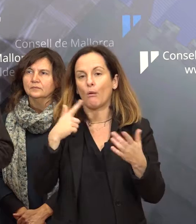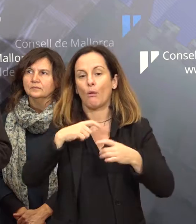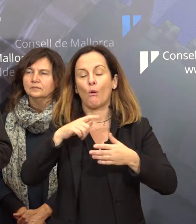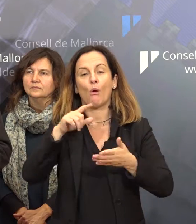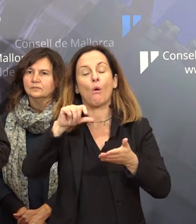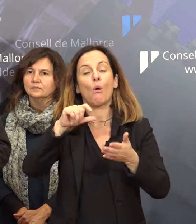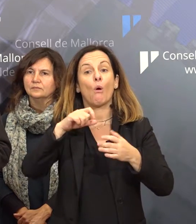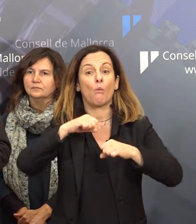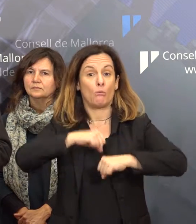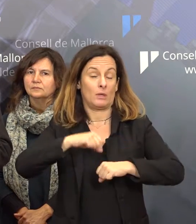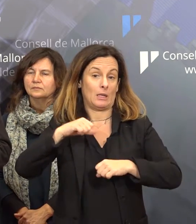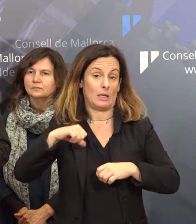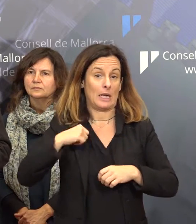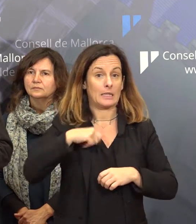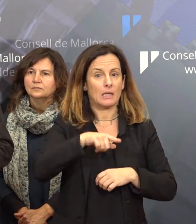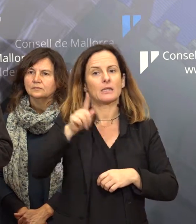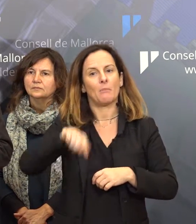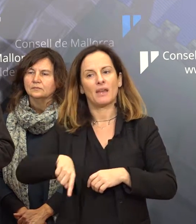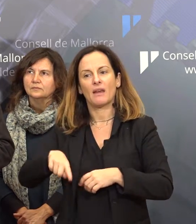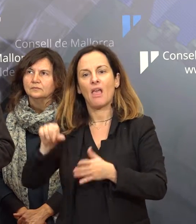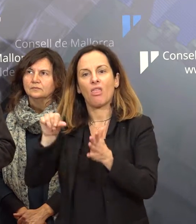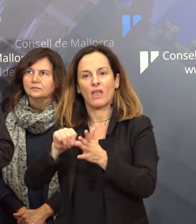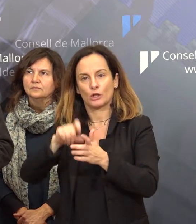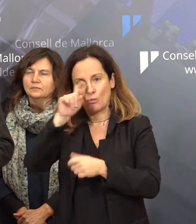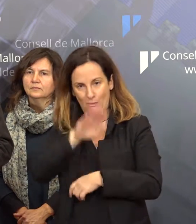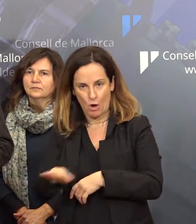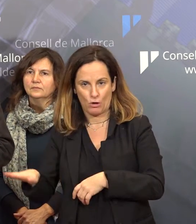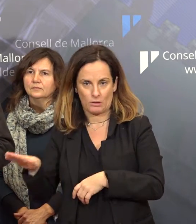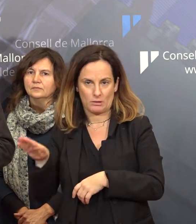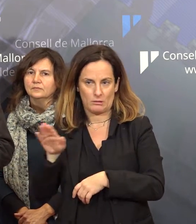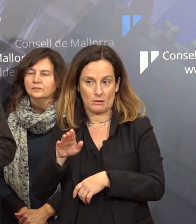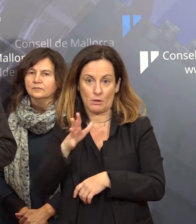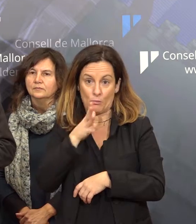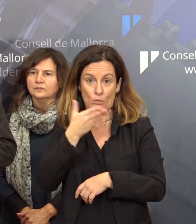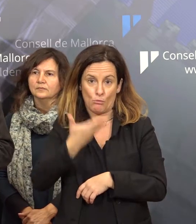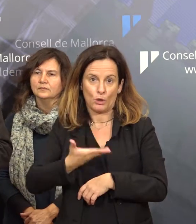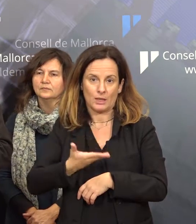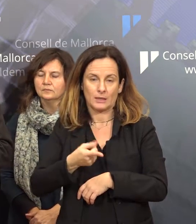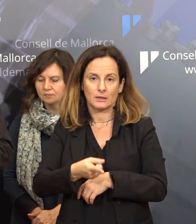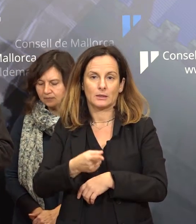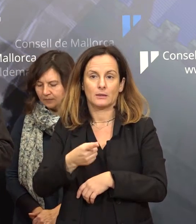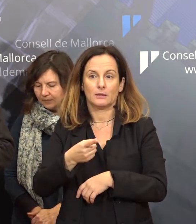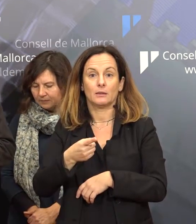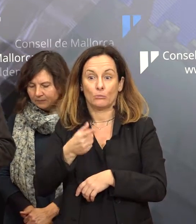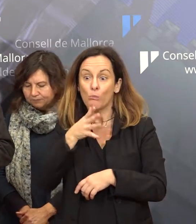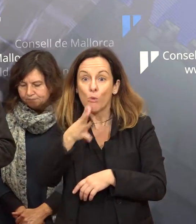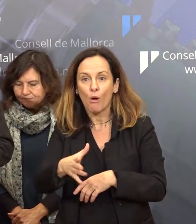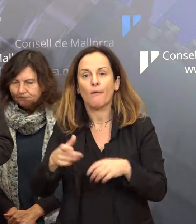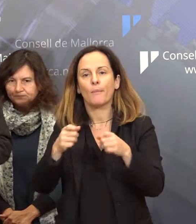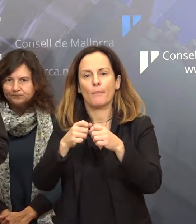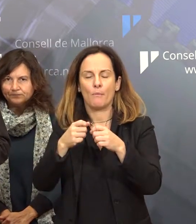de nostres centres de menors. D'aquí també s'importància amb el nombre d'aussidiors educatius que també traïm.